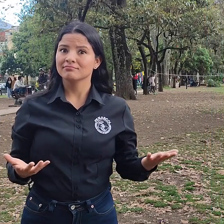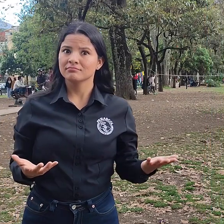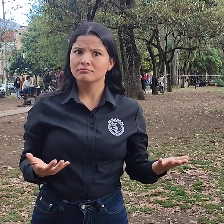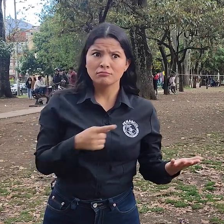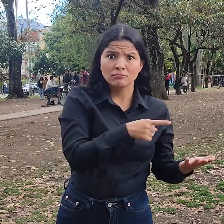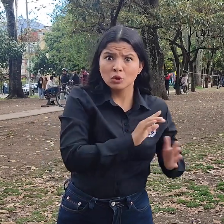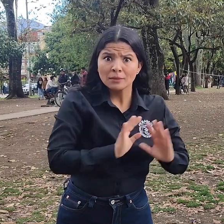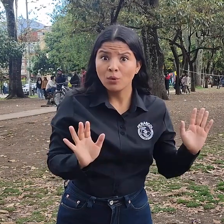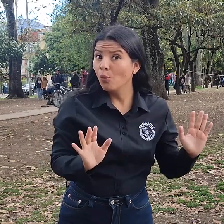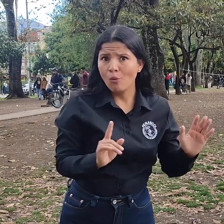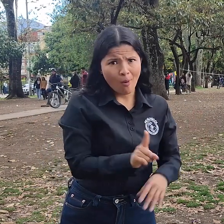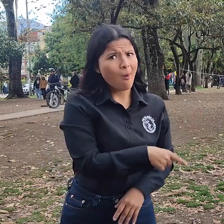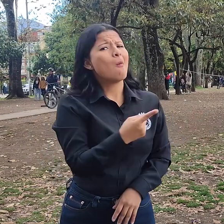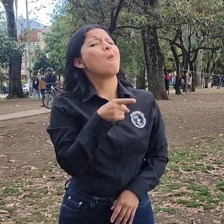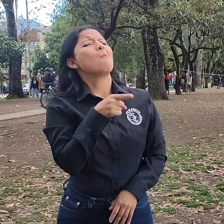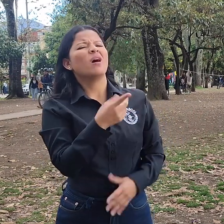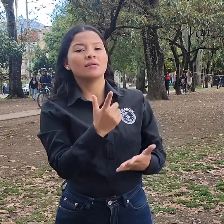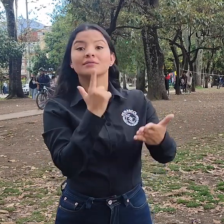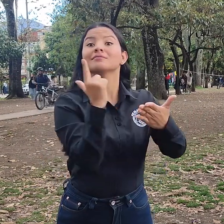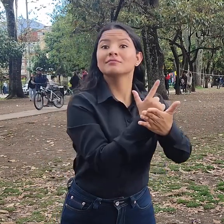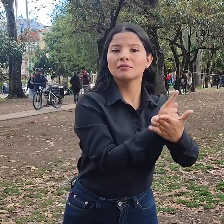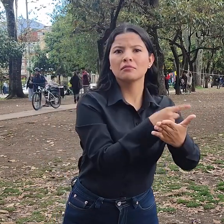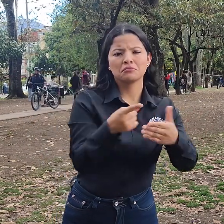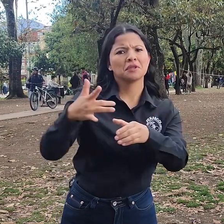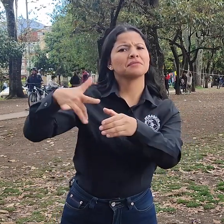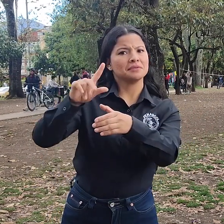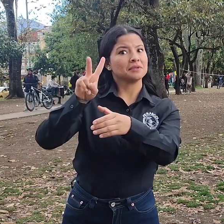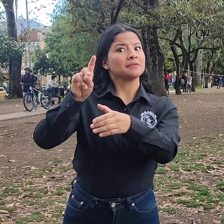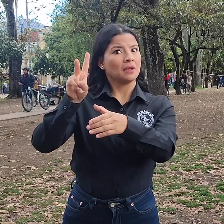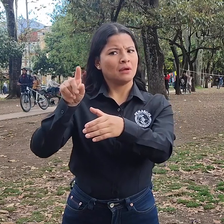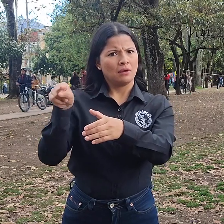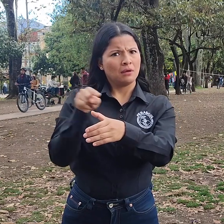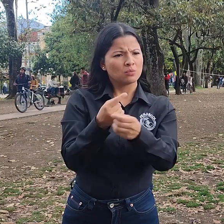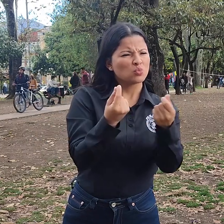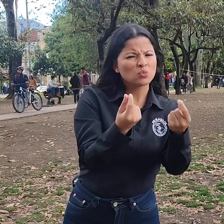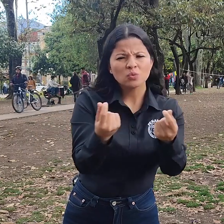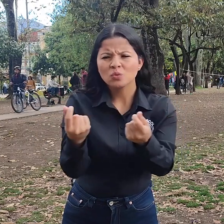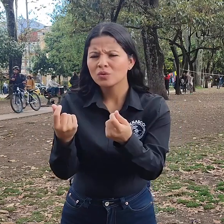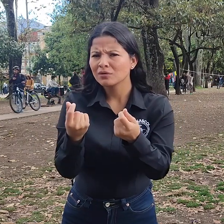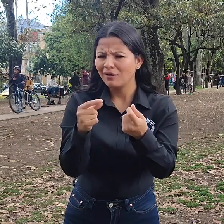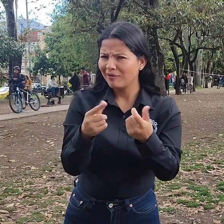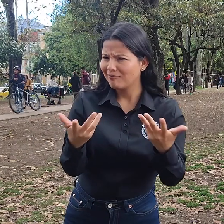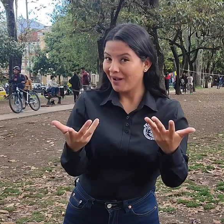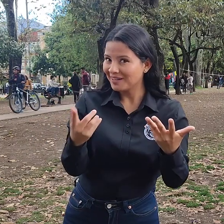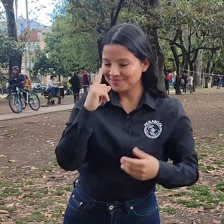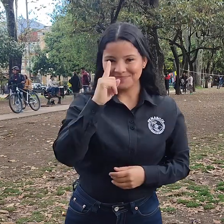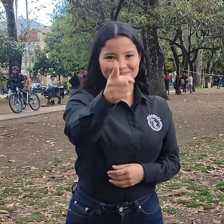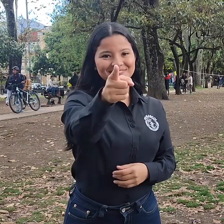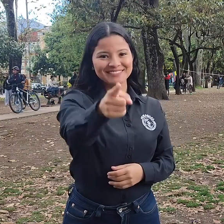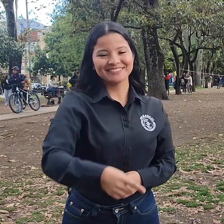Sin embargo, eso no es lo único que tenemos. Aún contamos con algunos libros y DVDs. Miren a continuación los materiales